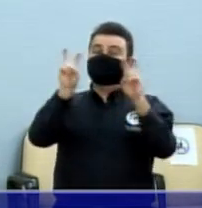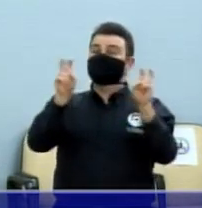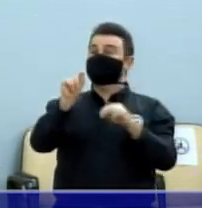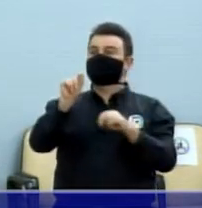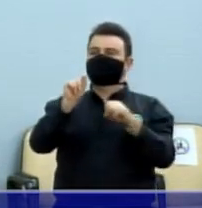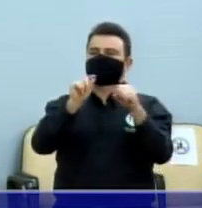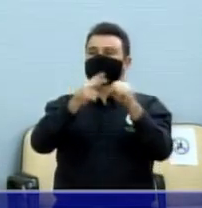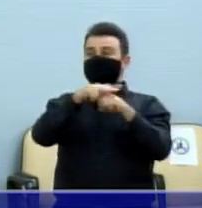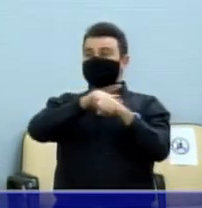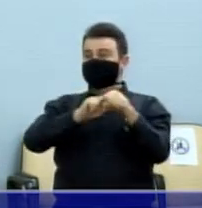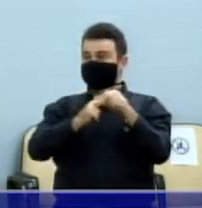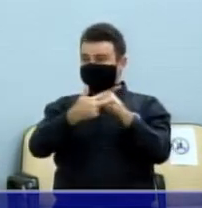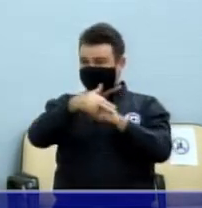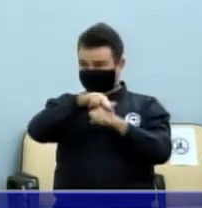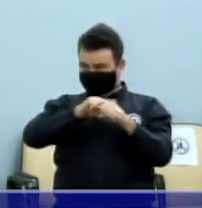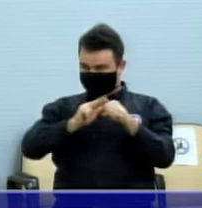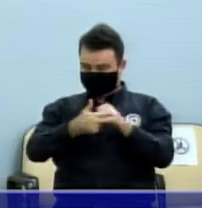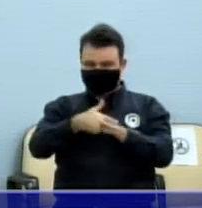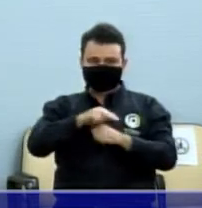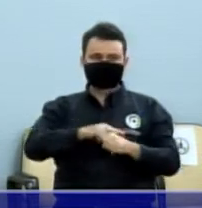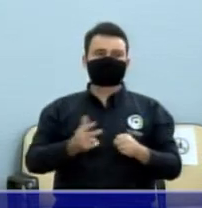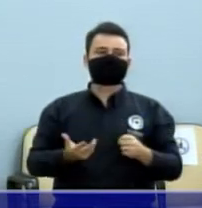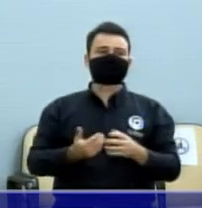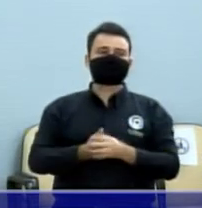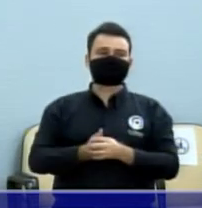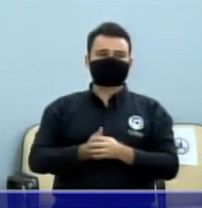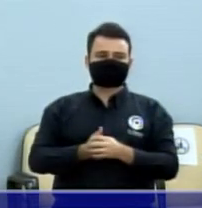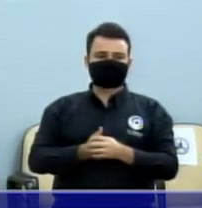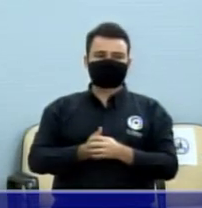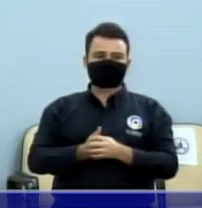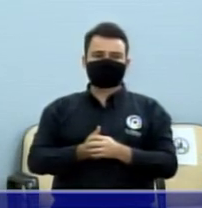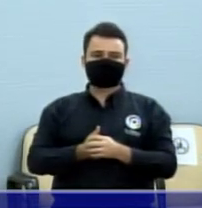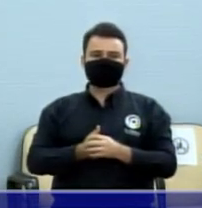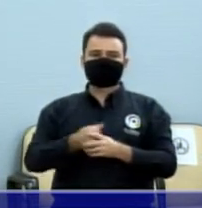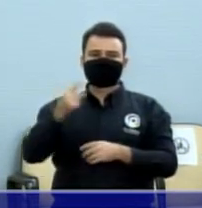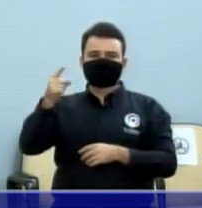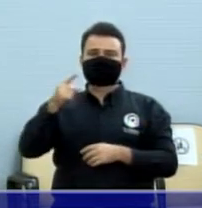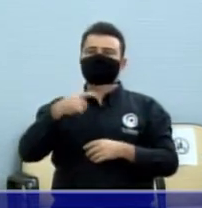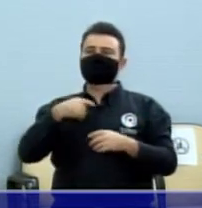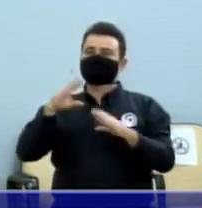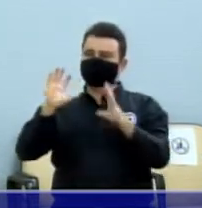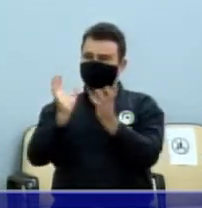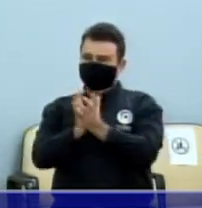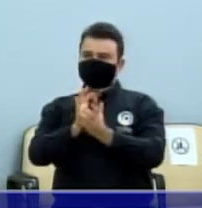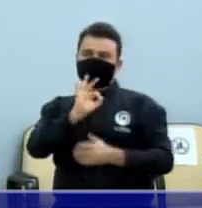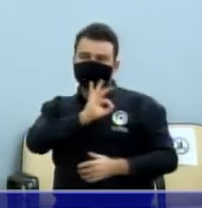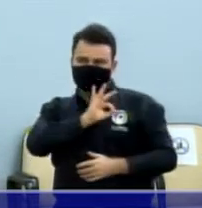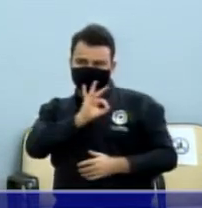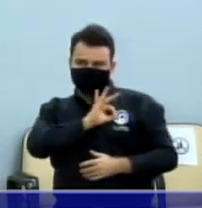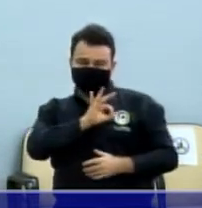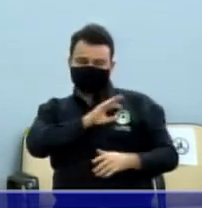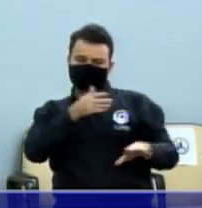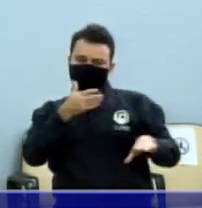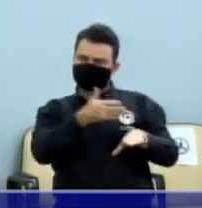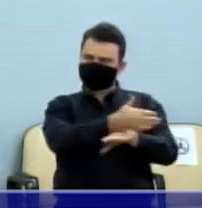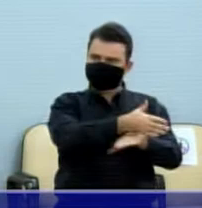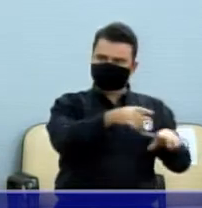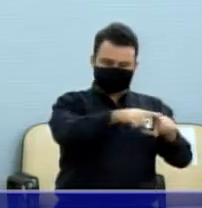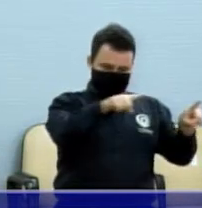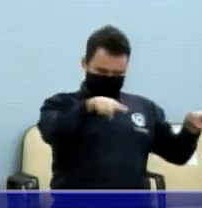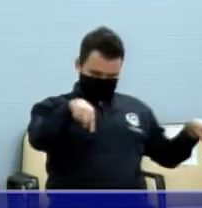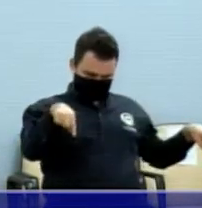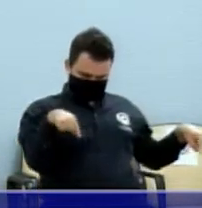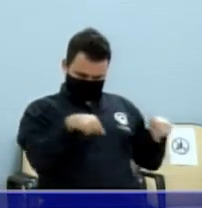agora, com autorização para a guarda municipal, eles entram dentro do local, fazem toda a limpeza e mandam